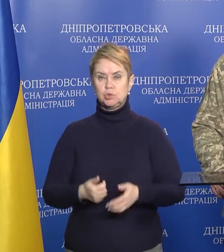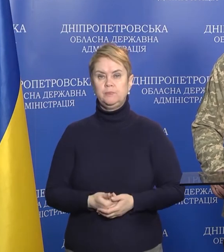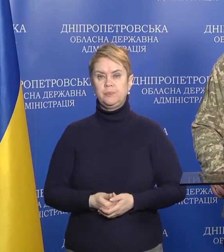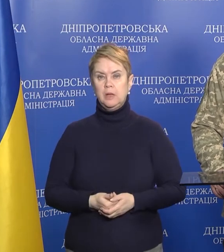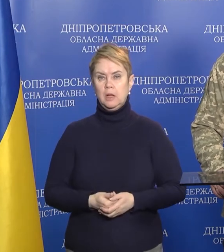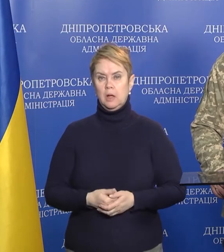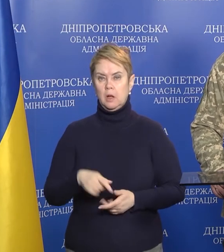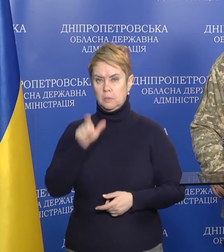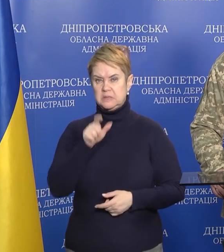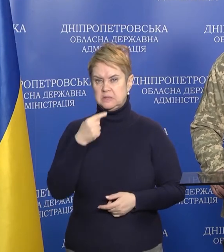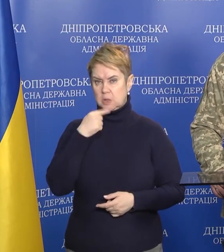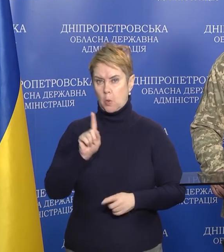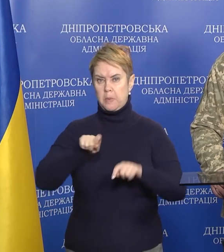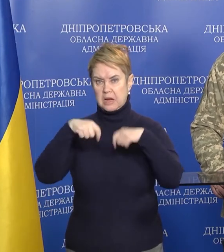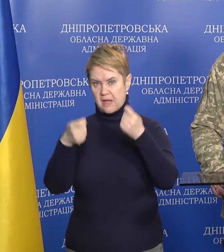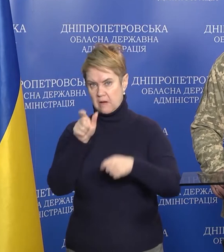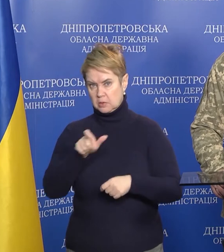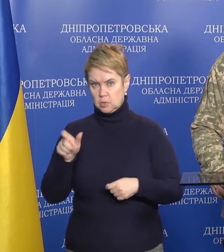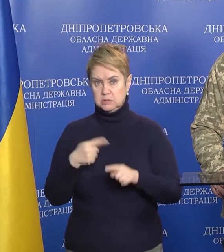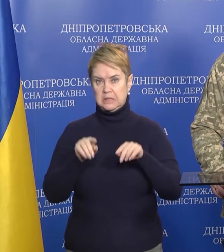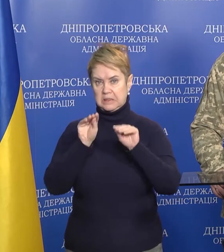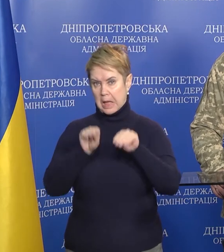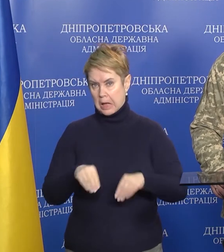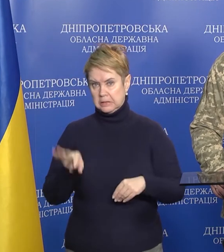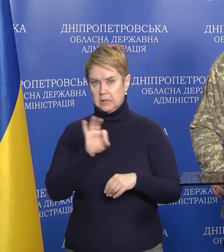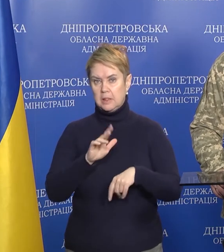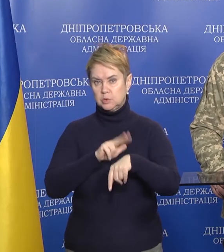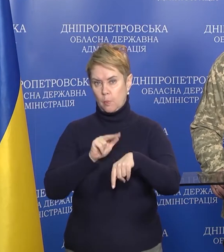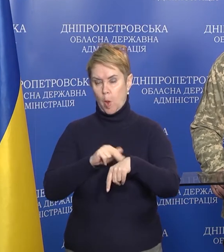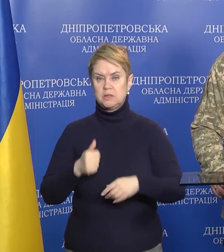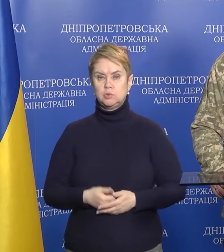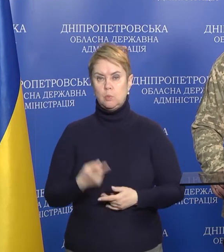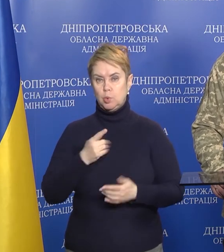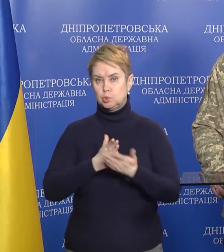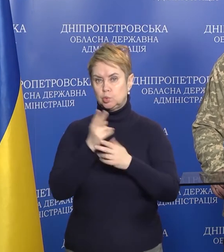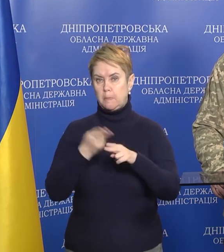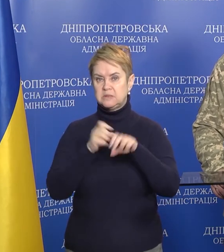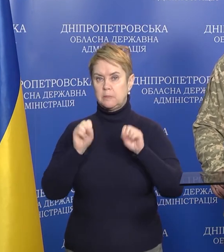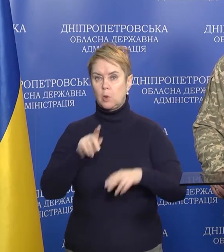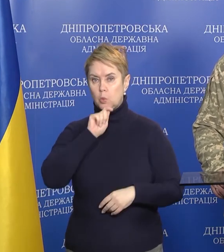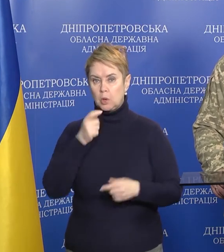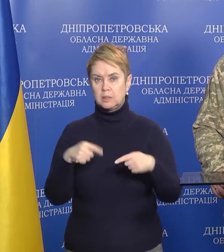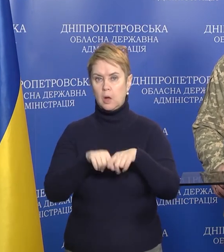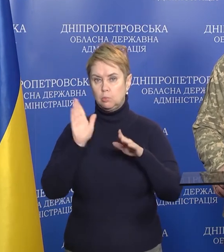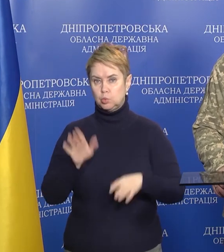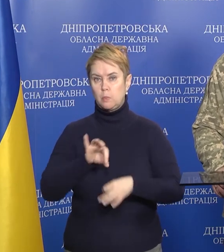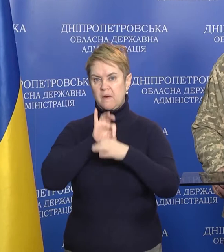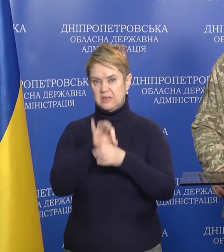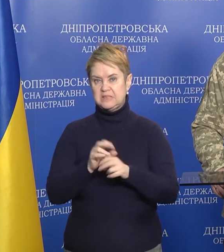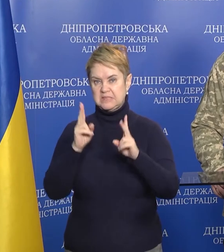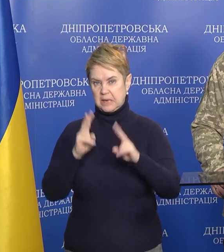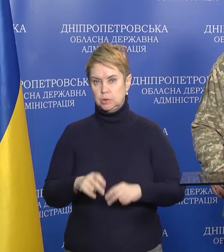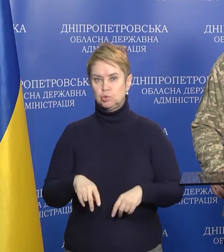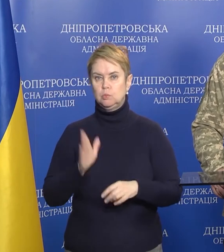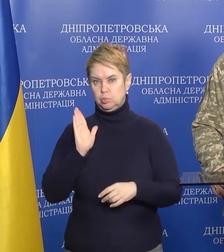підозрілі особи, передавайте всі ці дані в Національну поліцію або в Службу безпеки України. Також будуть проводити слідчі